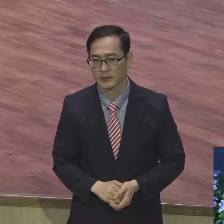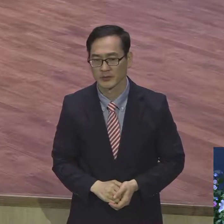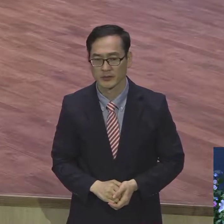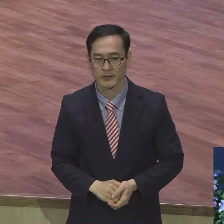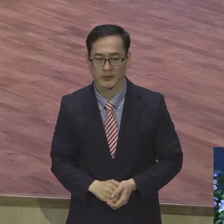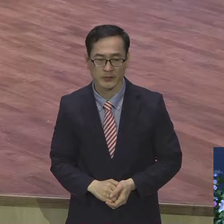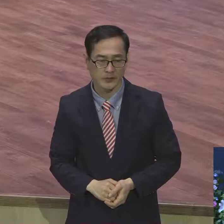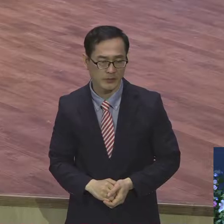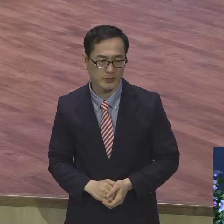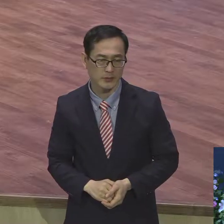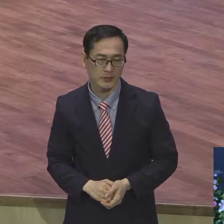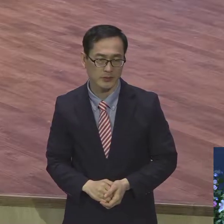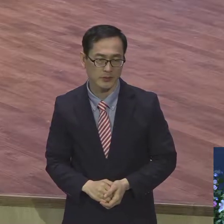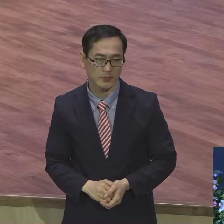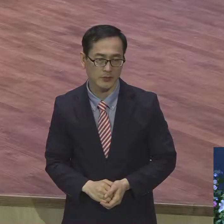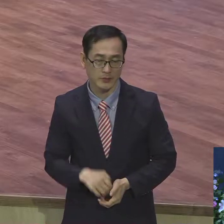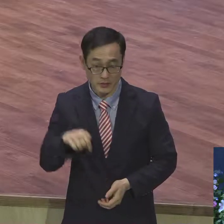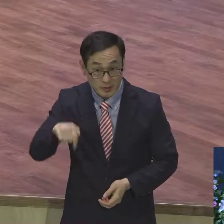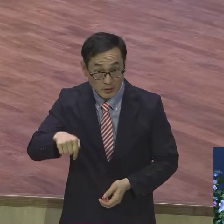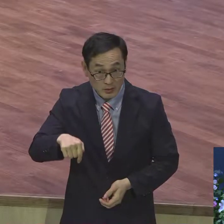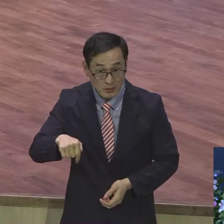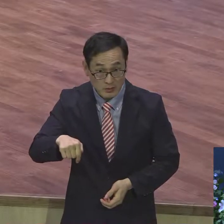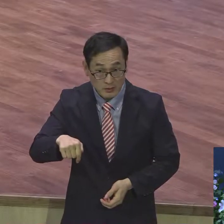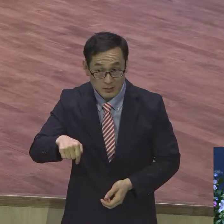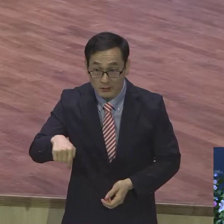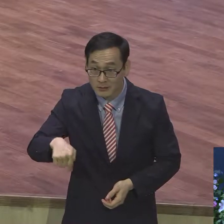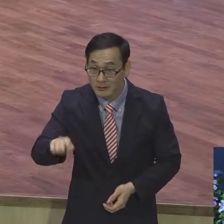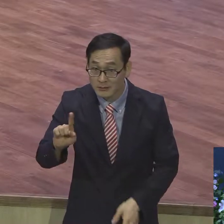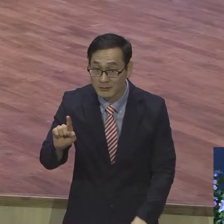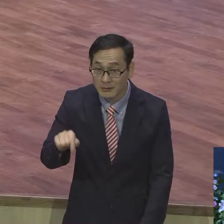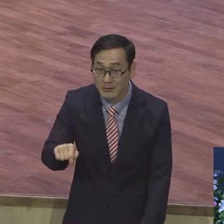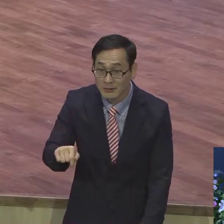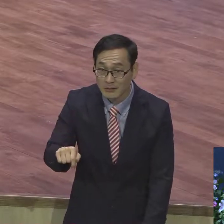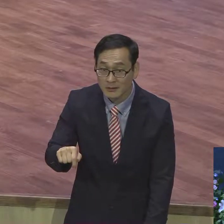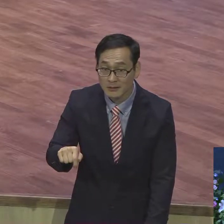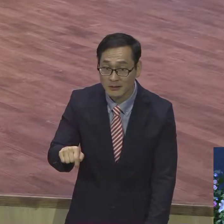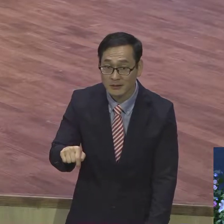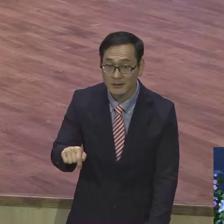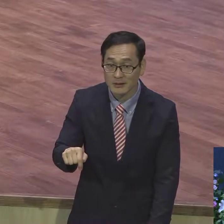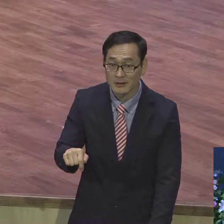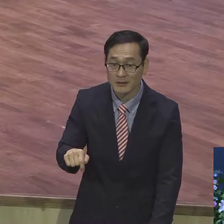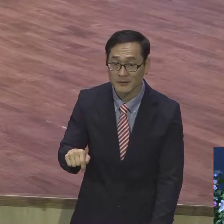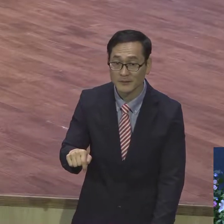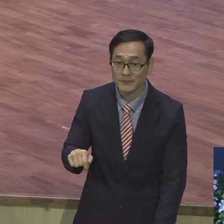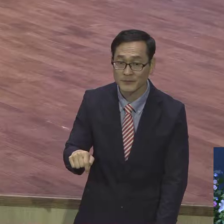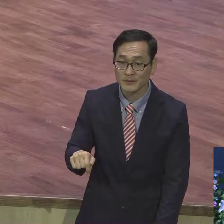그 영원견은 안 그럴 때 그러면서 목사님 영권이 새가 그건 알더라고 보니까